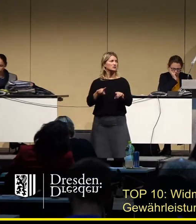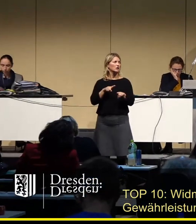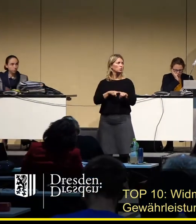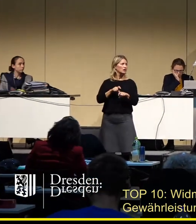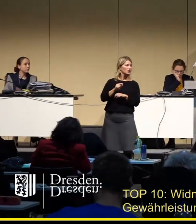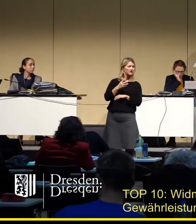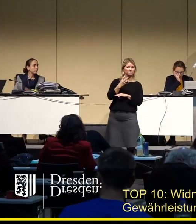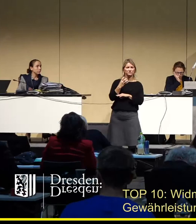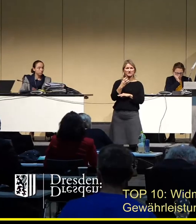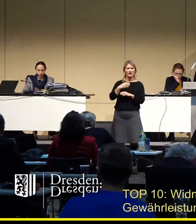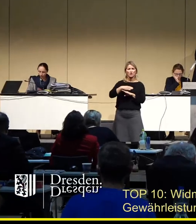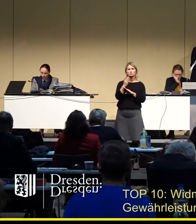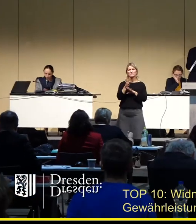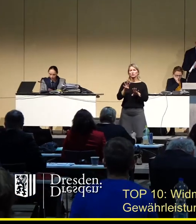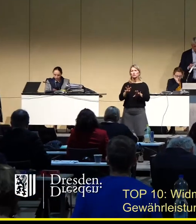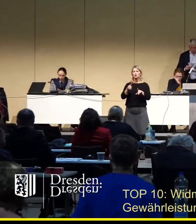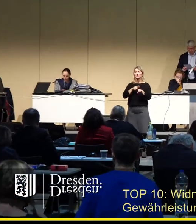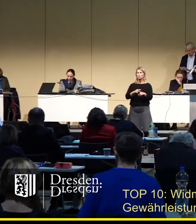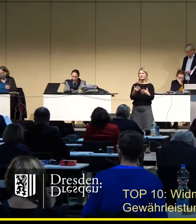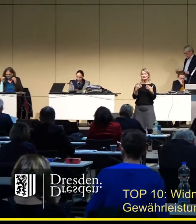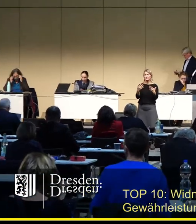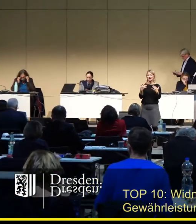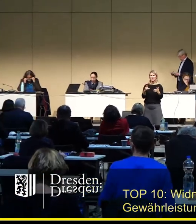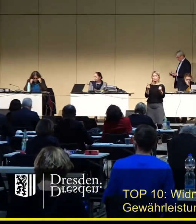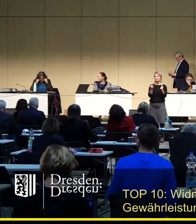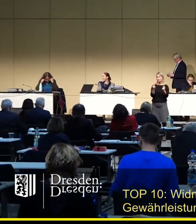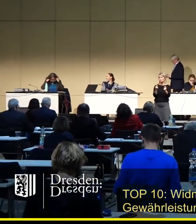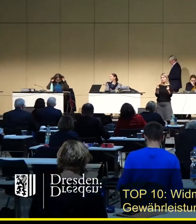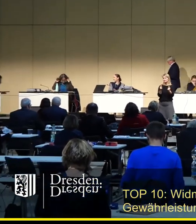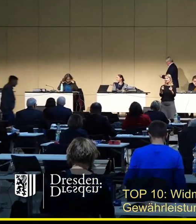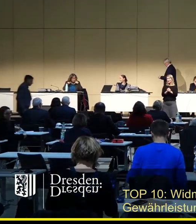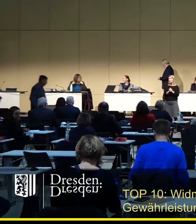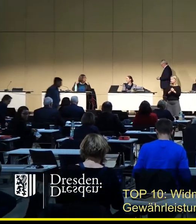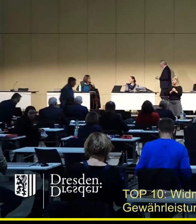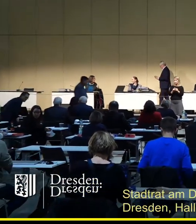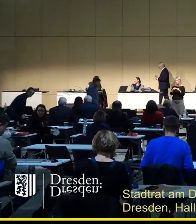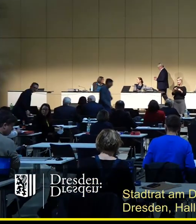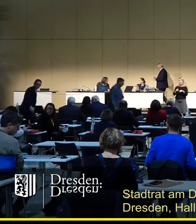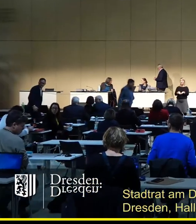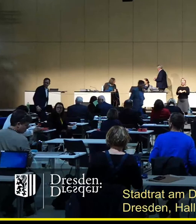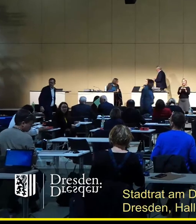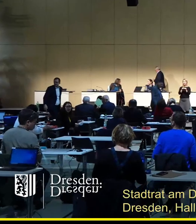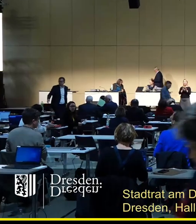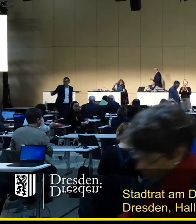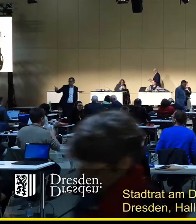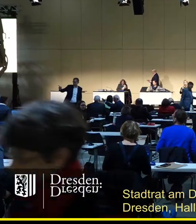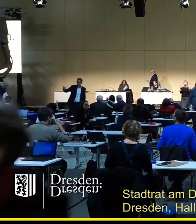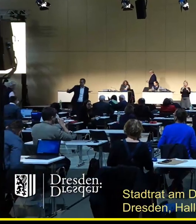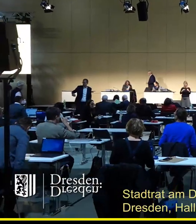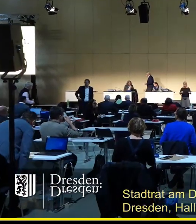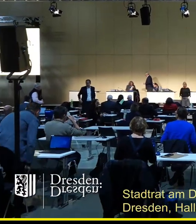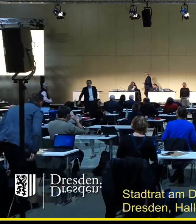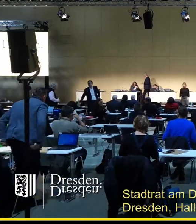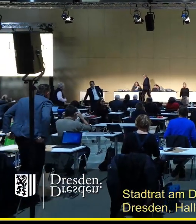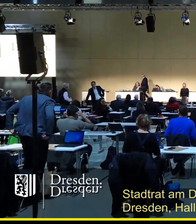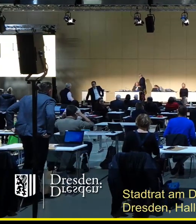40, also bis 19.10 Uhr gehen wir in die Pause, beginnen danach mit dem nicht öffentlichen Teil. nein, nein,